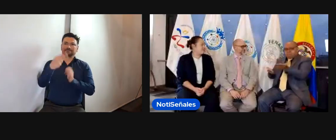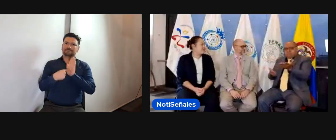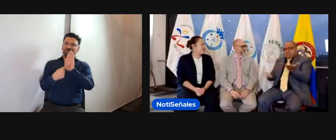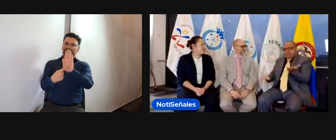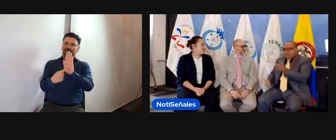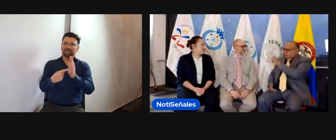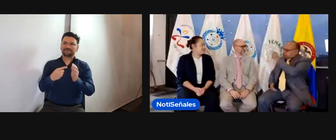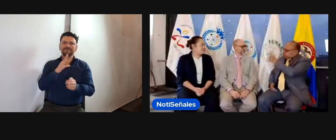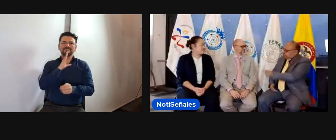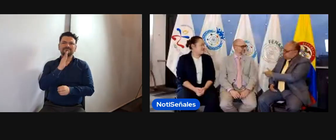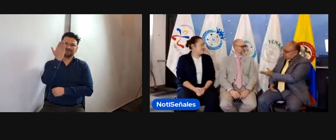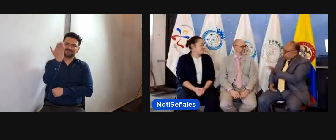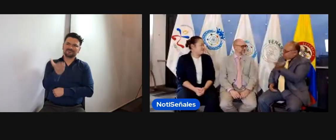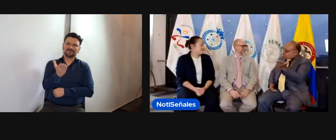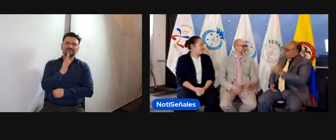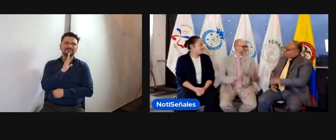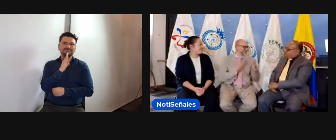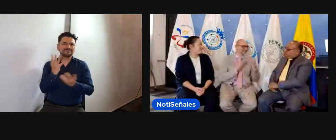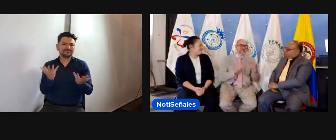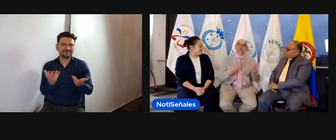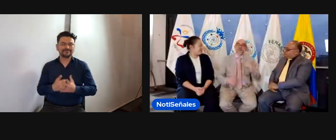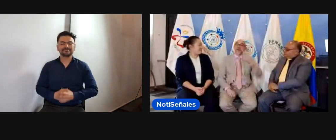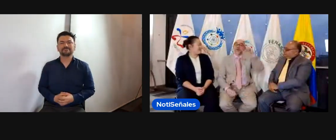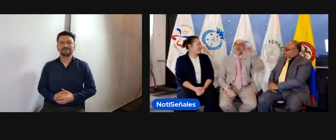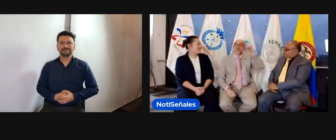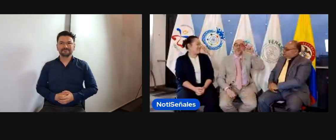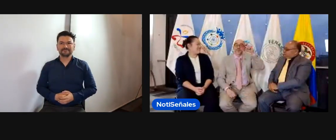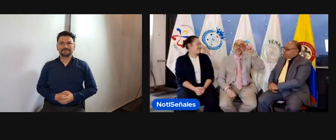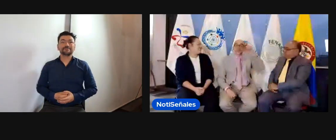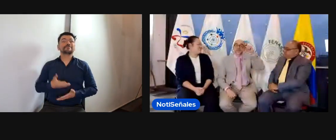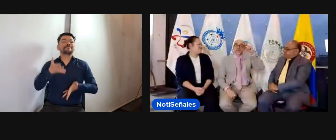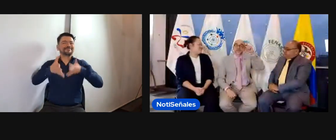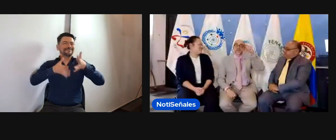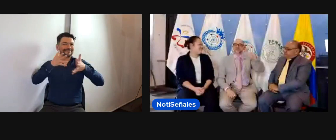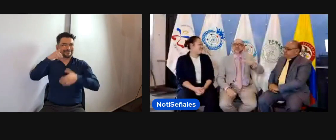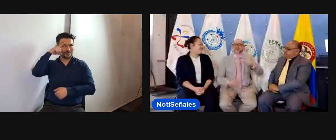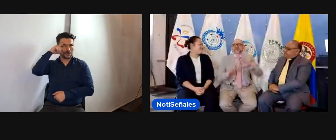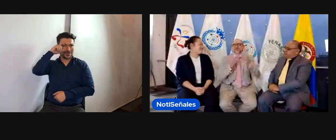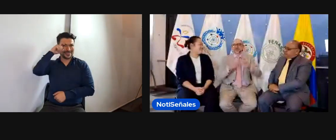ellos. Primero quiero presentarlos. ¿Quiénes son ustedes? Por favor, preséntese. Muchas gracias Henry. Yo soy Joe.